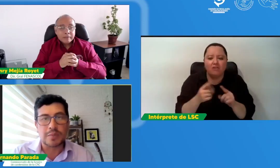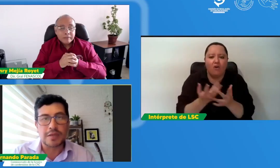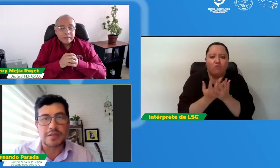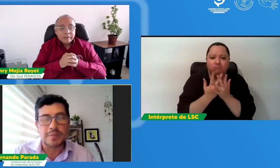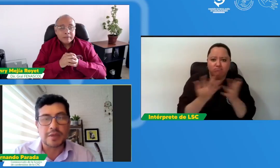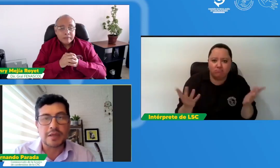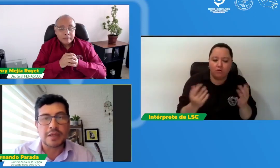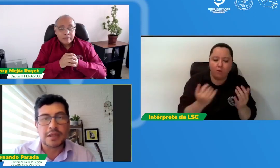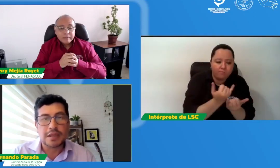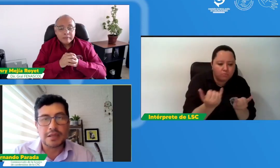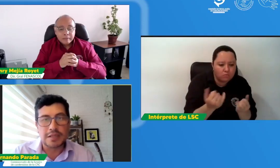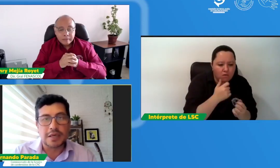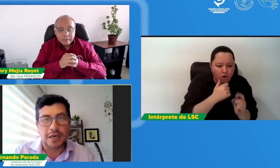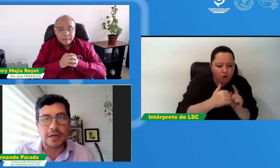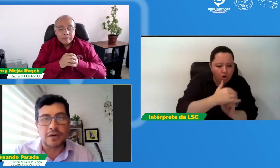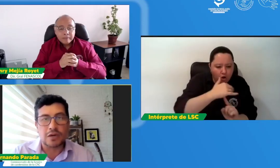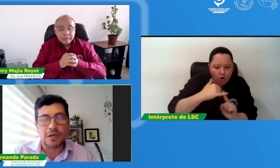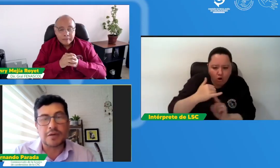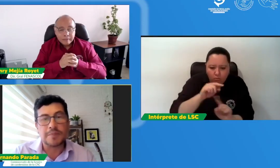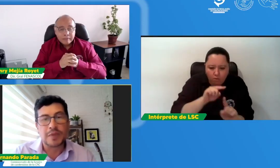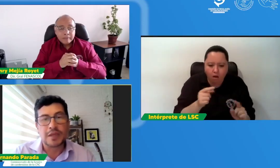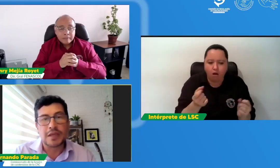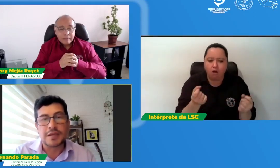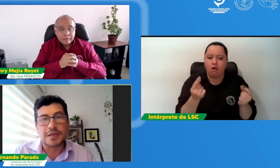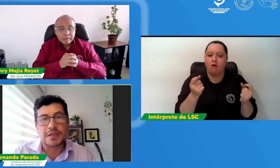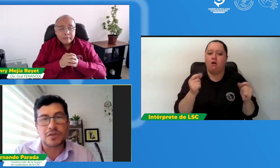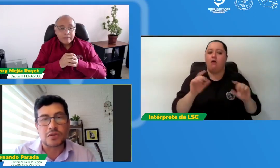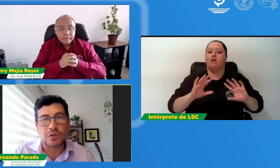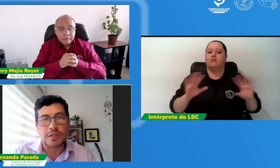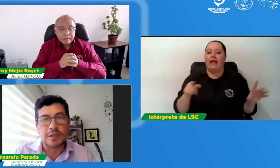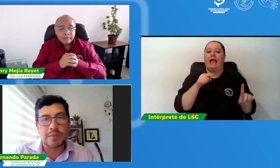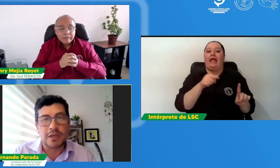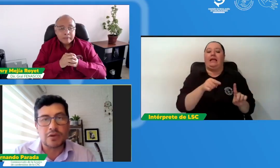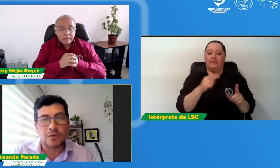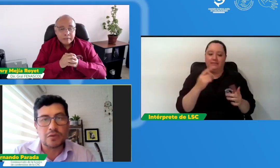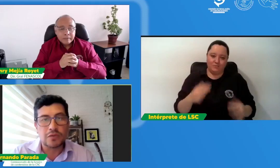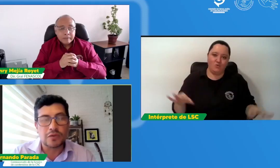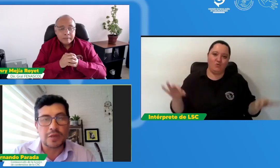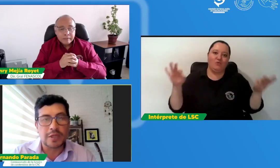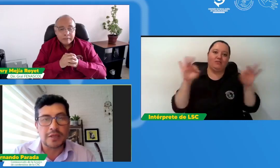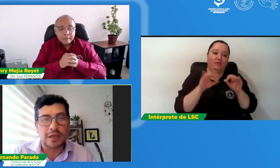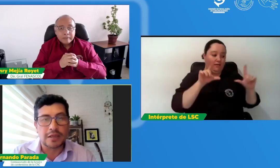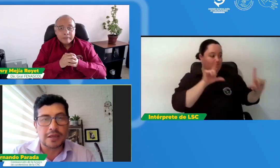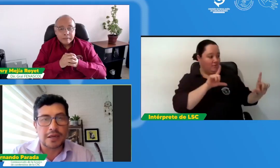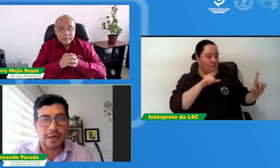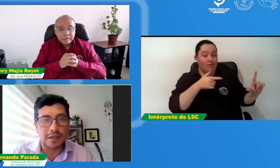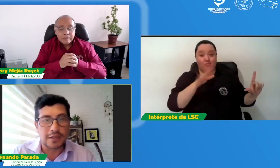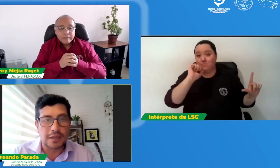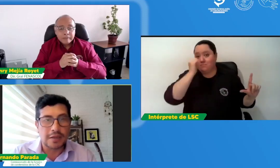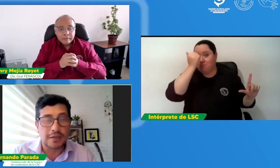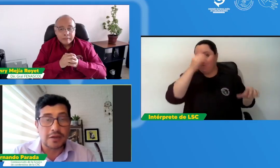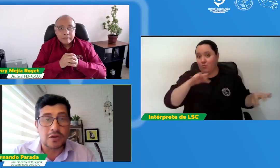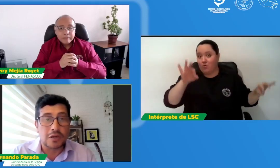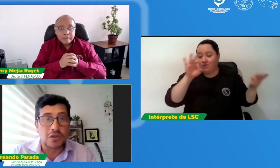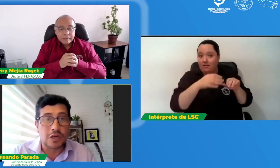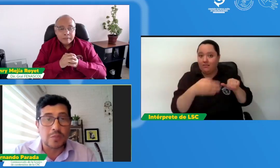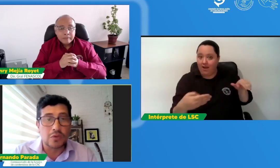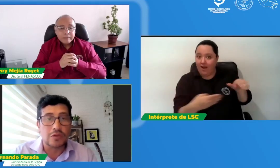participan y llegar a lograr ese acceso sobre este medio fundamental de conexión al mundo